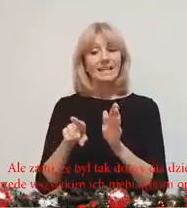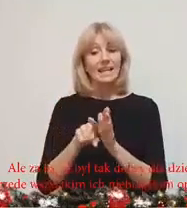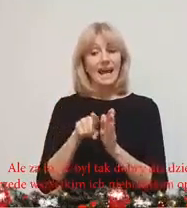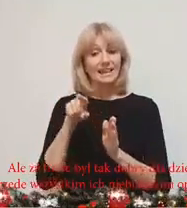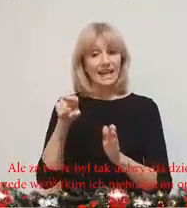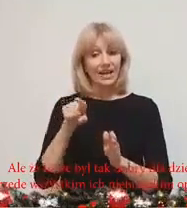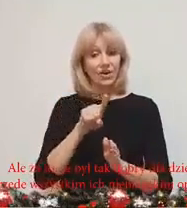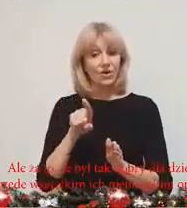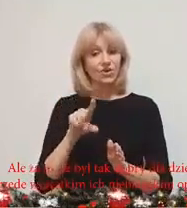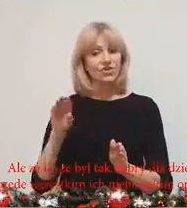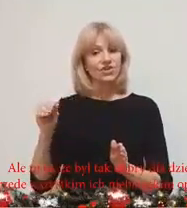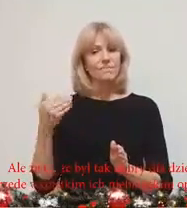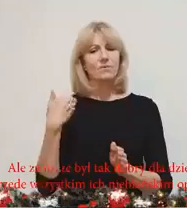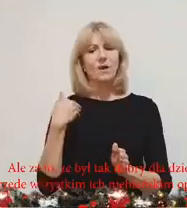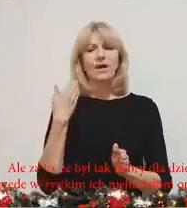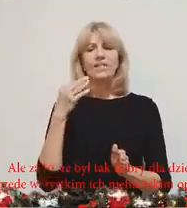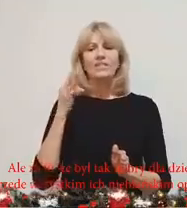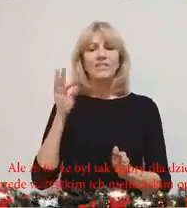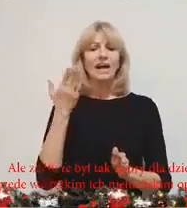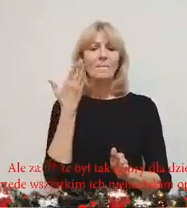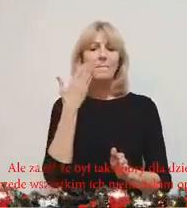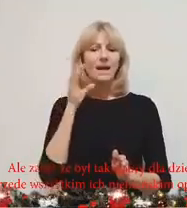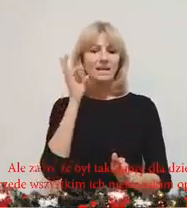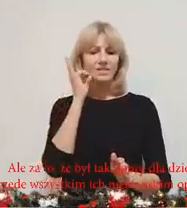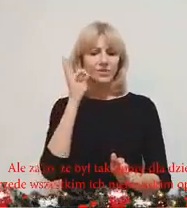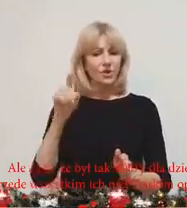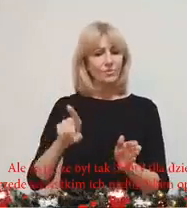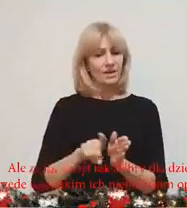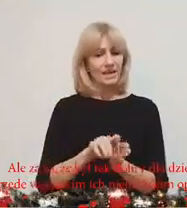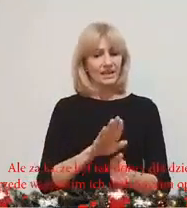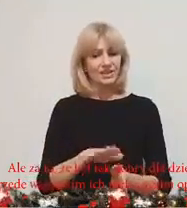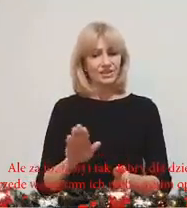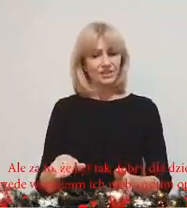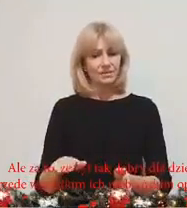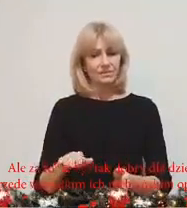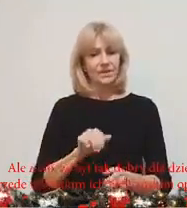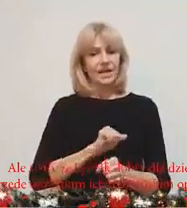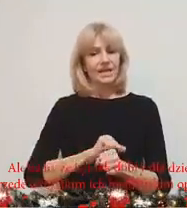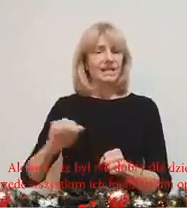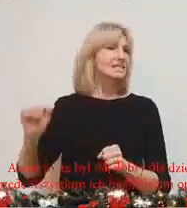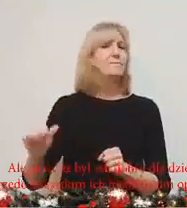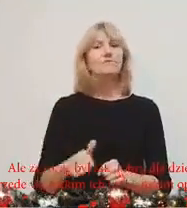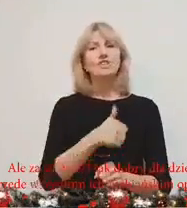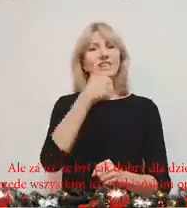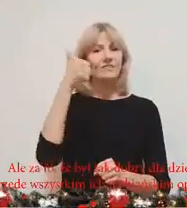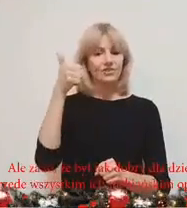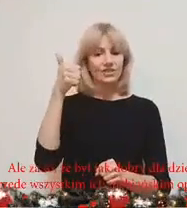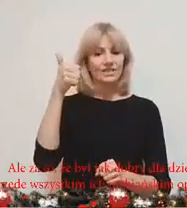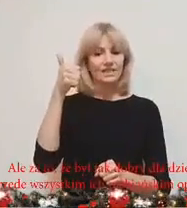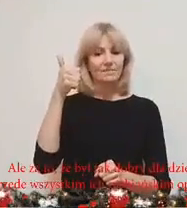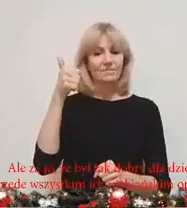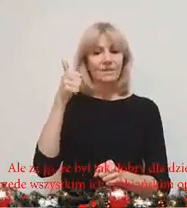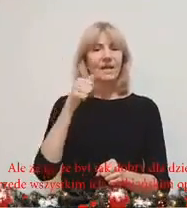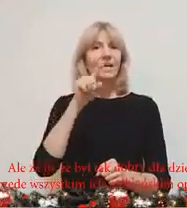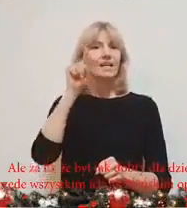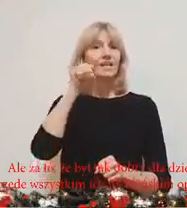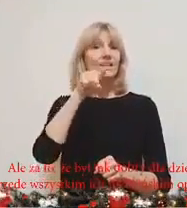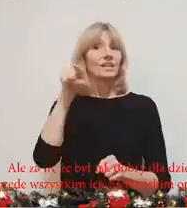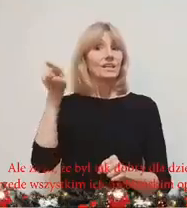dlatego, że był tak bardzo dobry dla dzieci, jest przede wszystkim ich